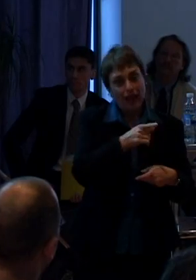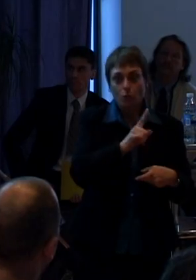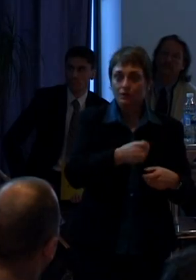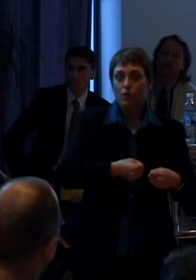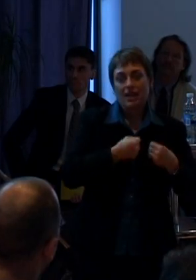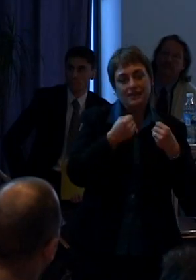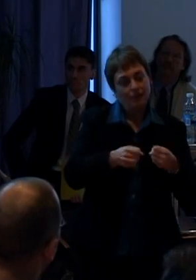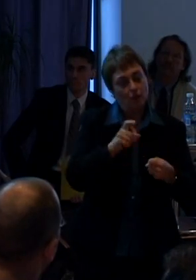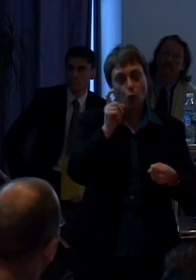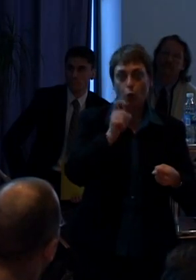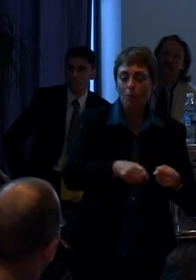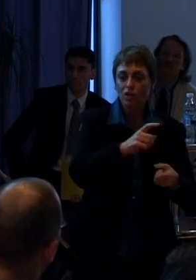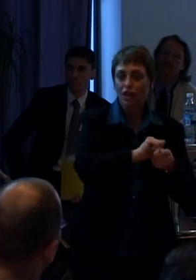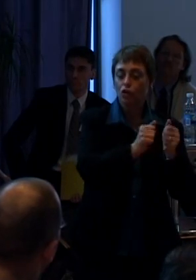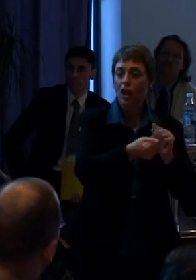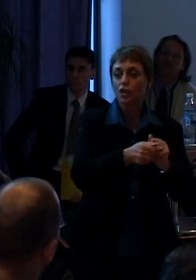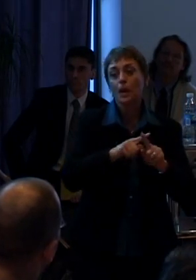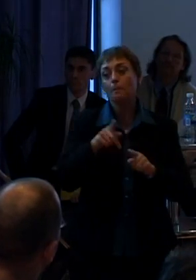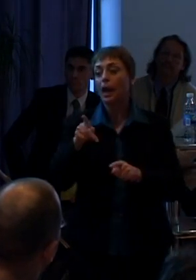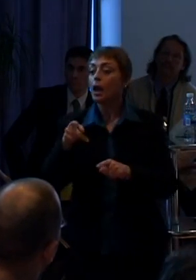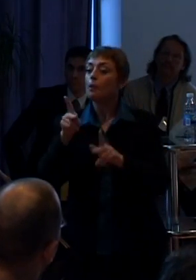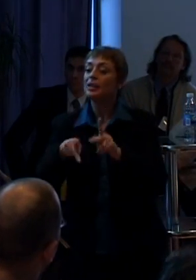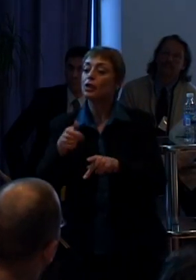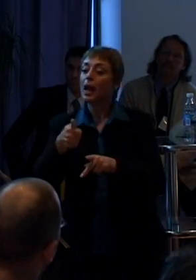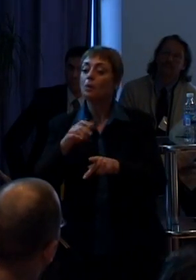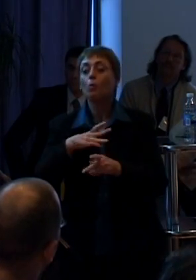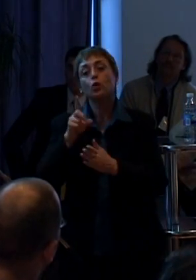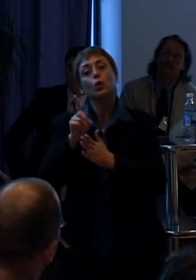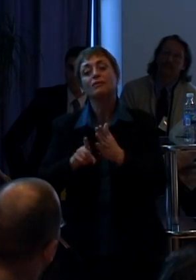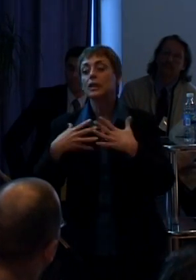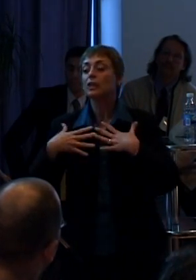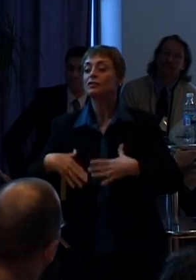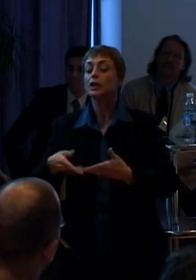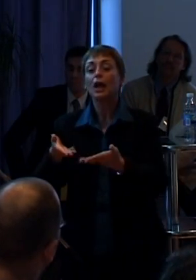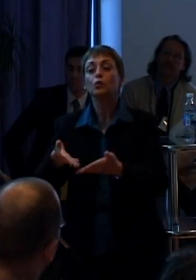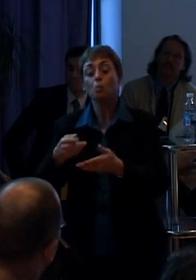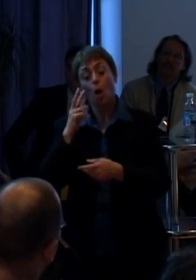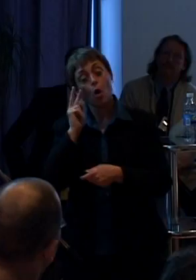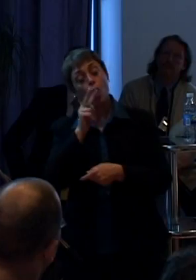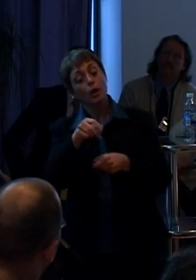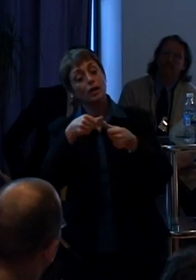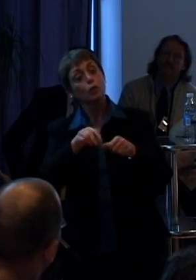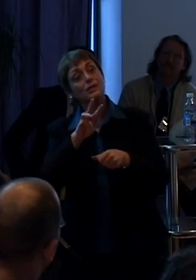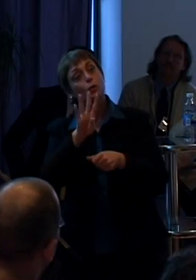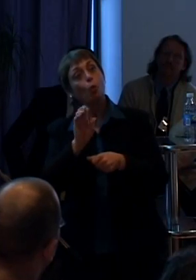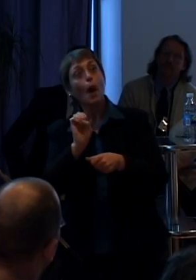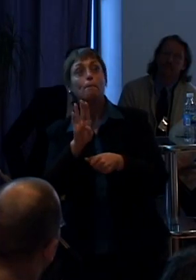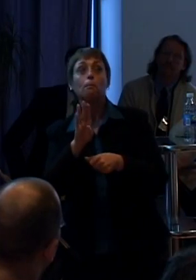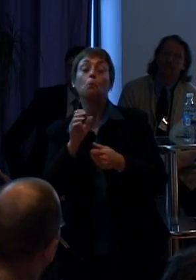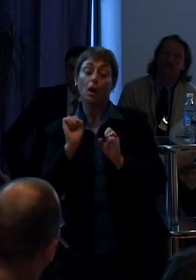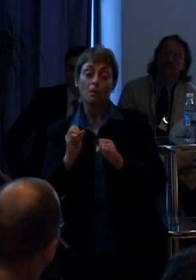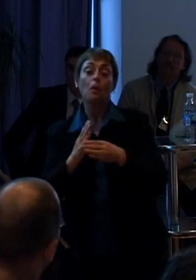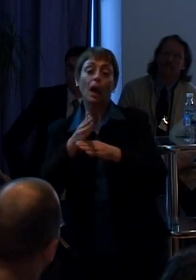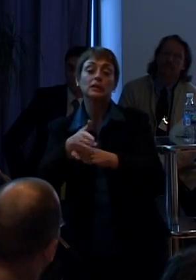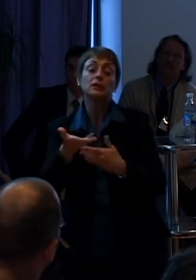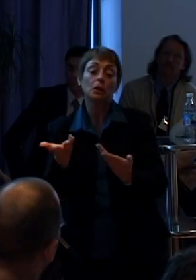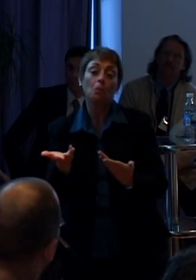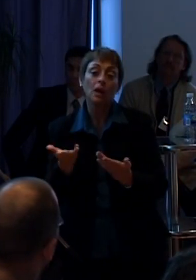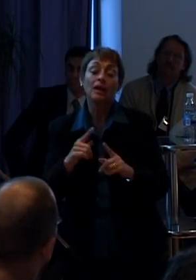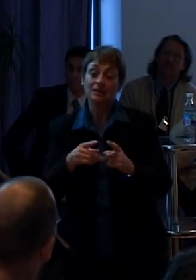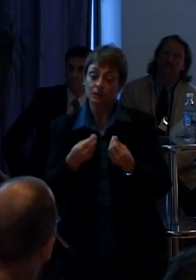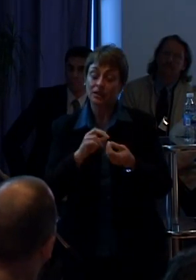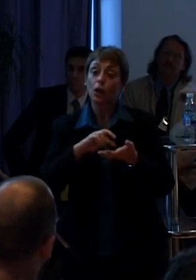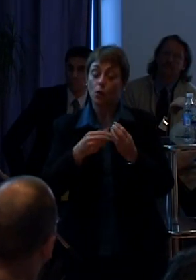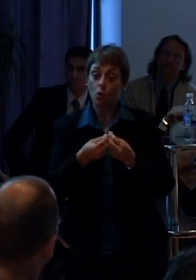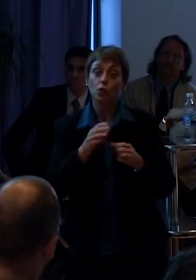des obligations qu'une personne qui aurait une déficience physique actuellement devant un site web à peu près accessible. Donc, il y a quand même beaucoup de